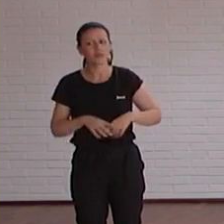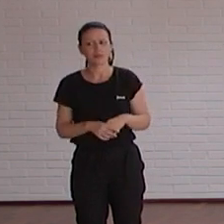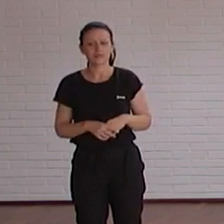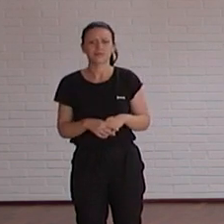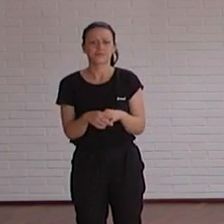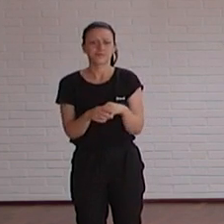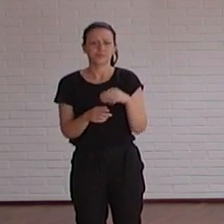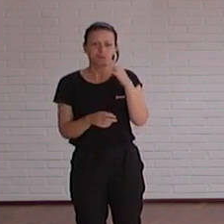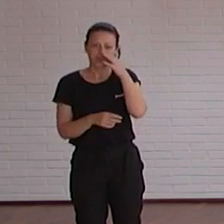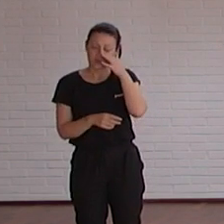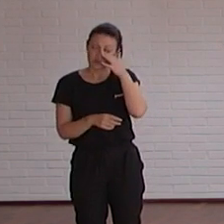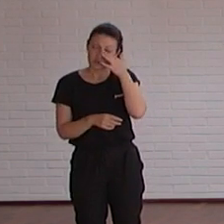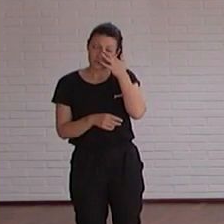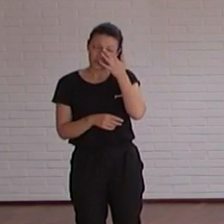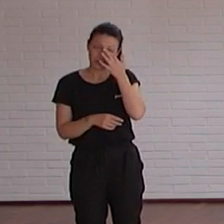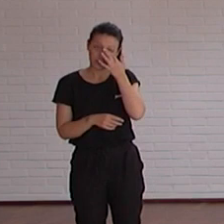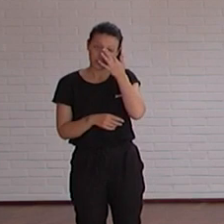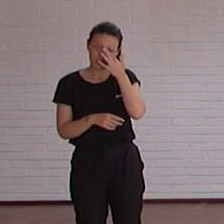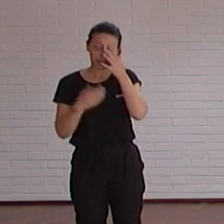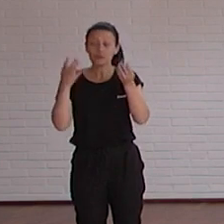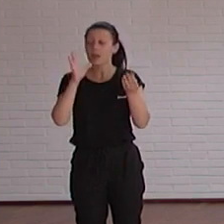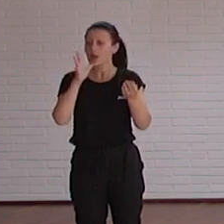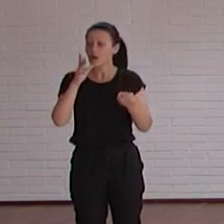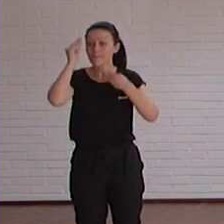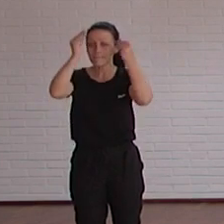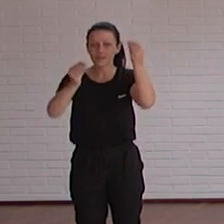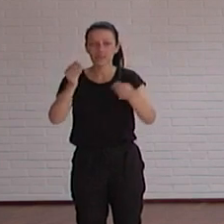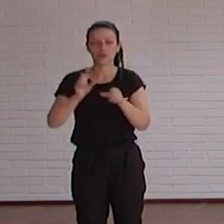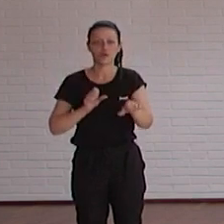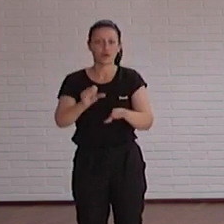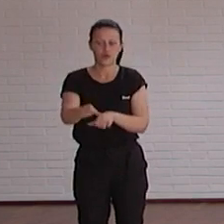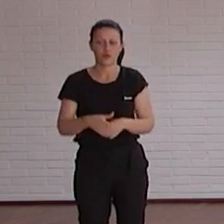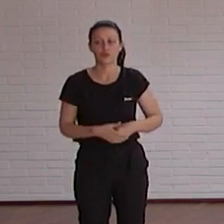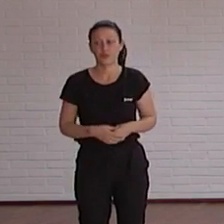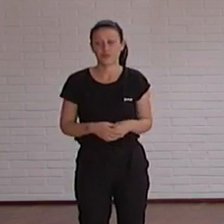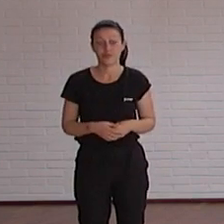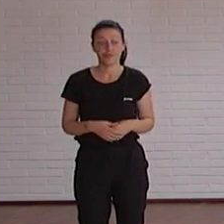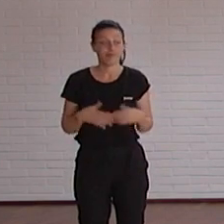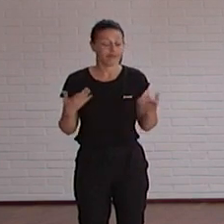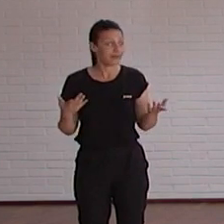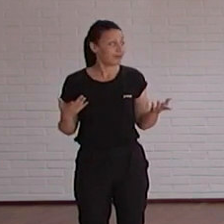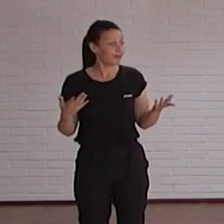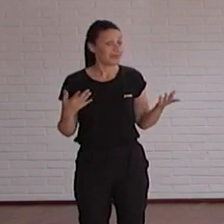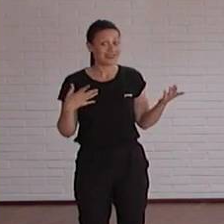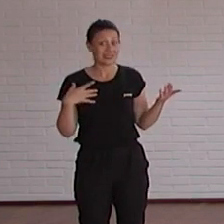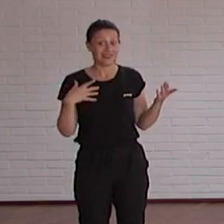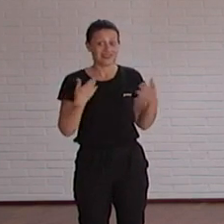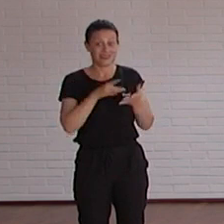exacto bueno pues y ahora pensando en el futuro pensando en el futuro desde el ICE que piensas que